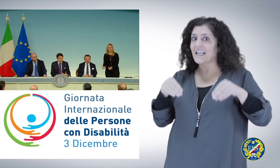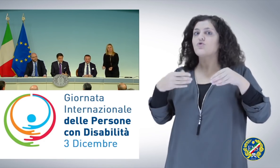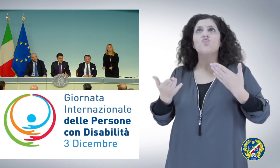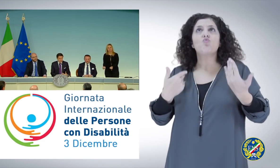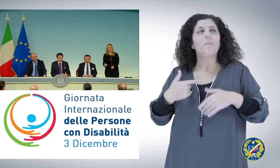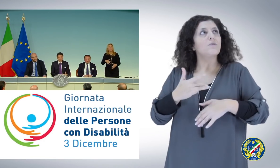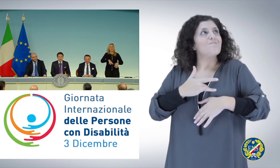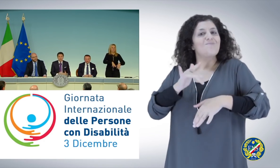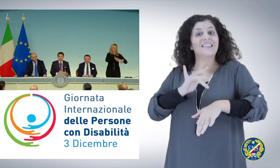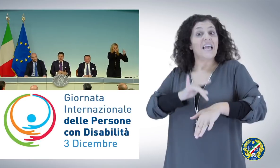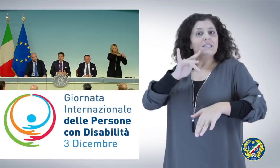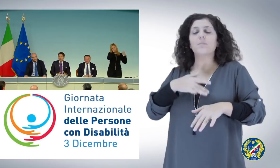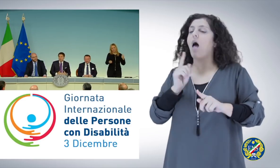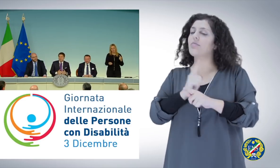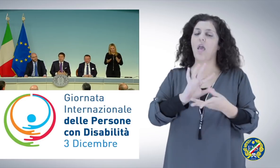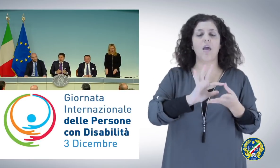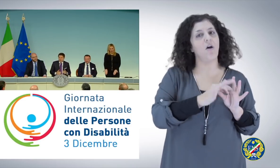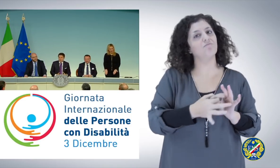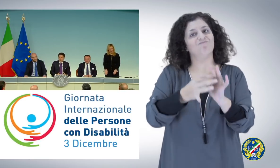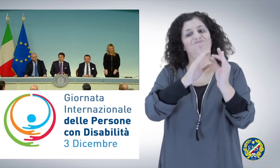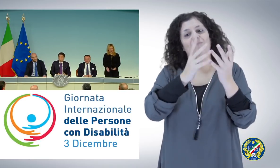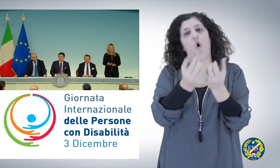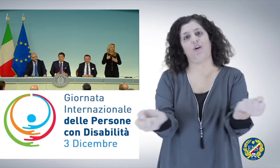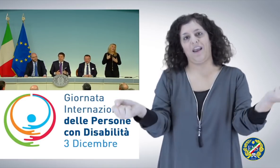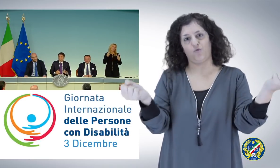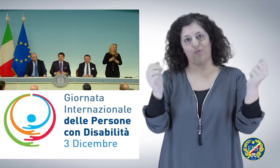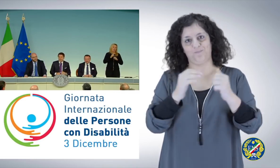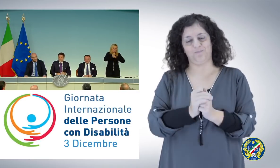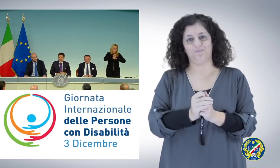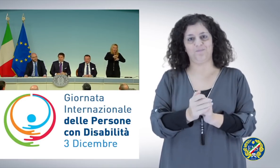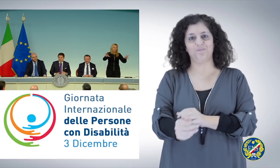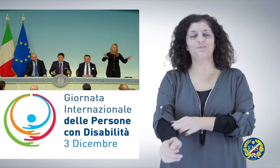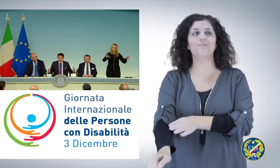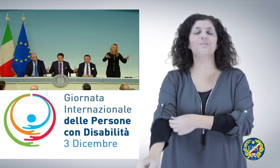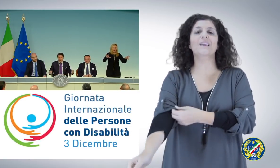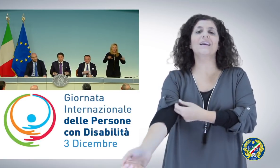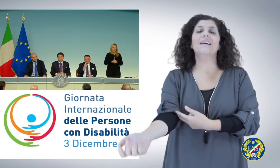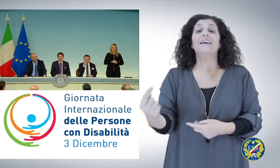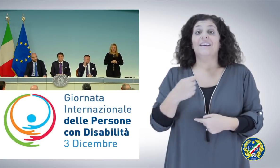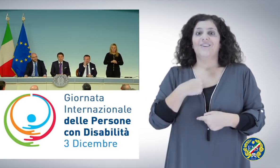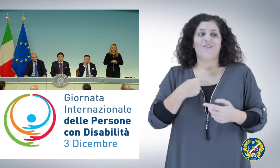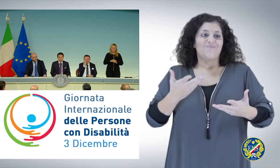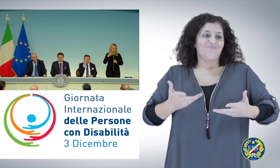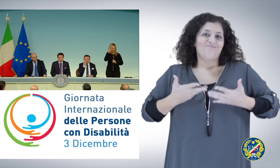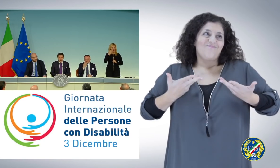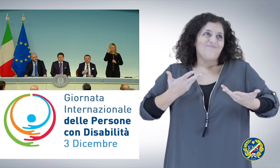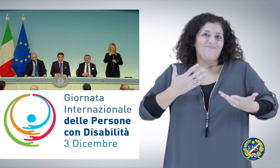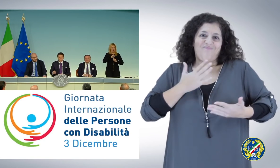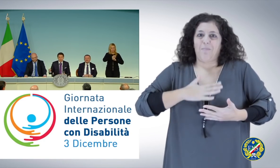'inizio. Sono davvero lieto quindi di annunciare che, e ovviamente l'annuncio coinvolge i